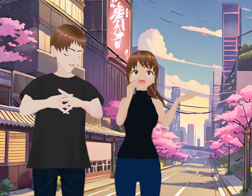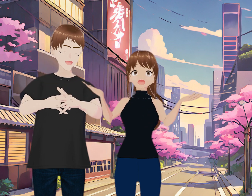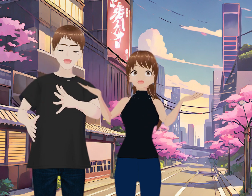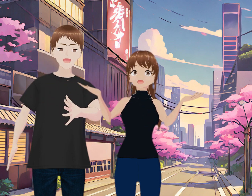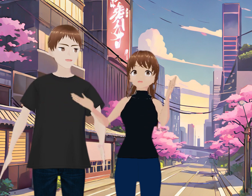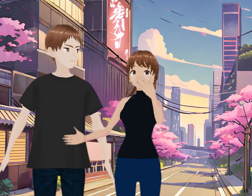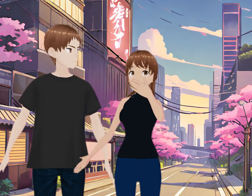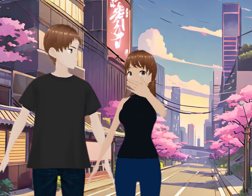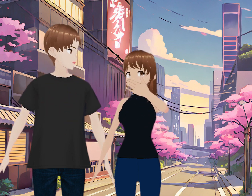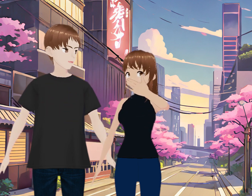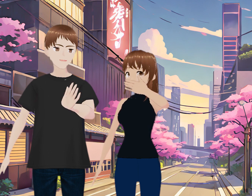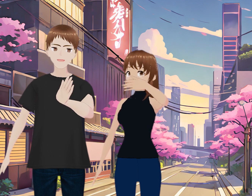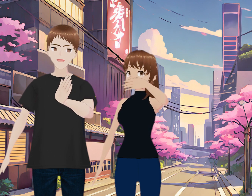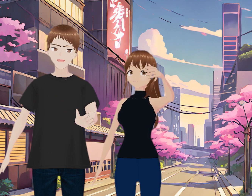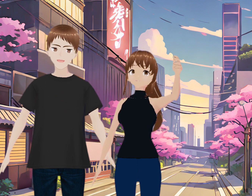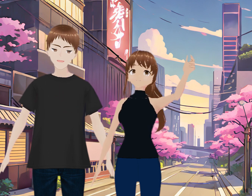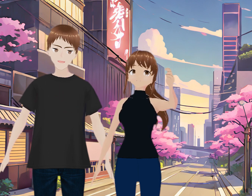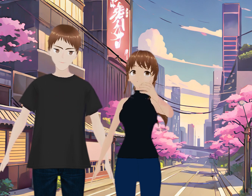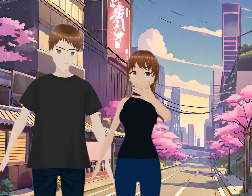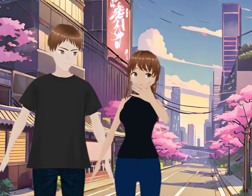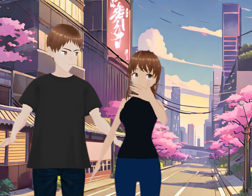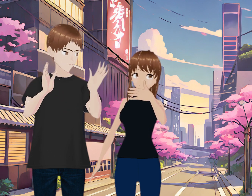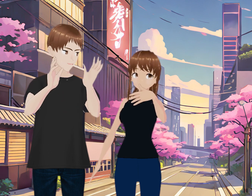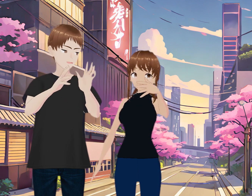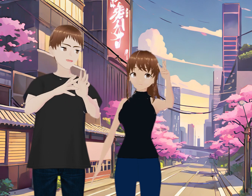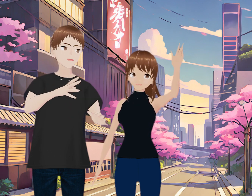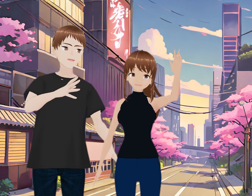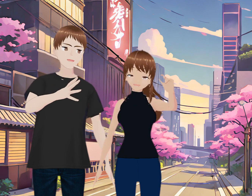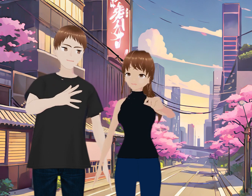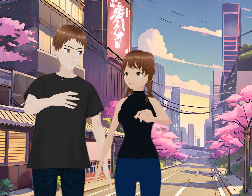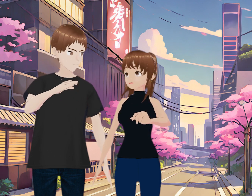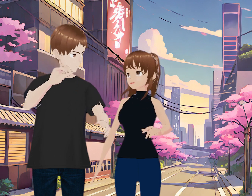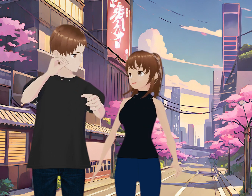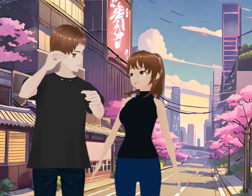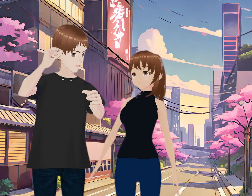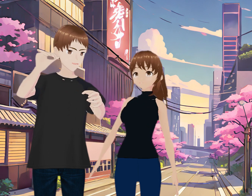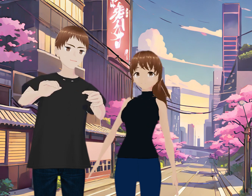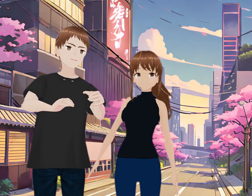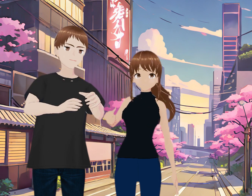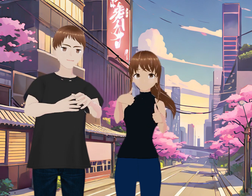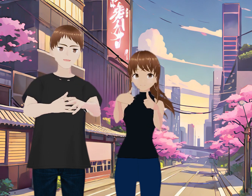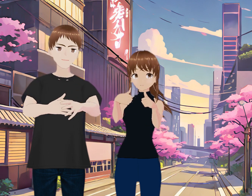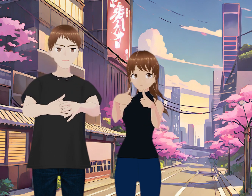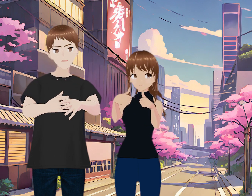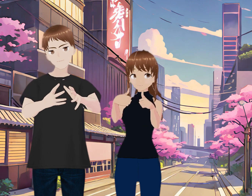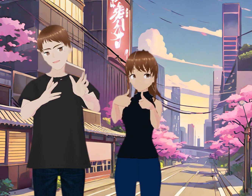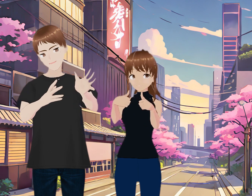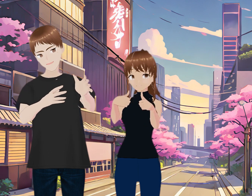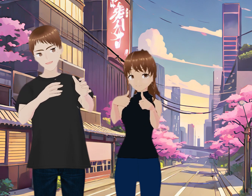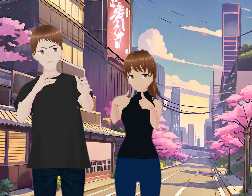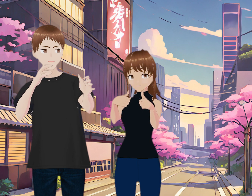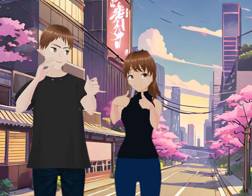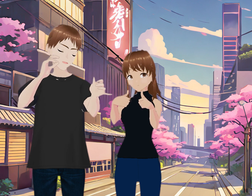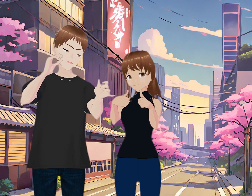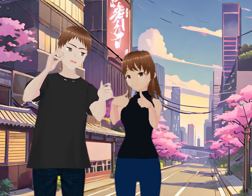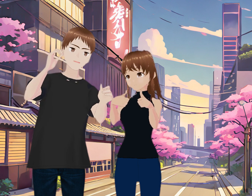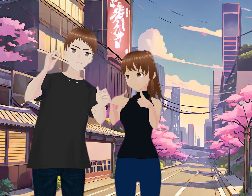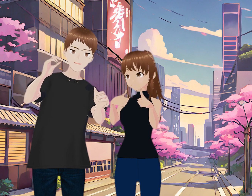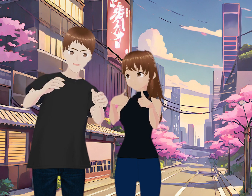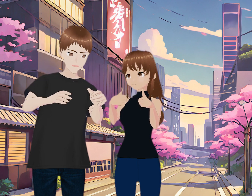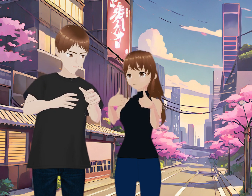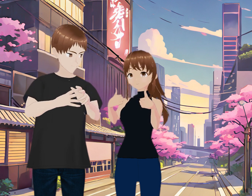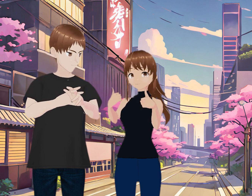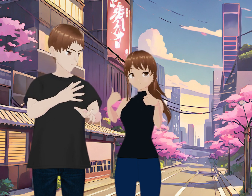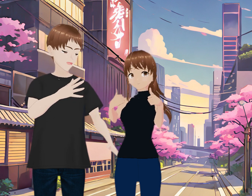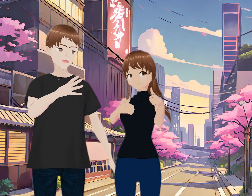superproductora Blanca Blanca La Nuclear Wolf Gracias a ellos Que están en esos niveles A nuestros coproductores Como Danizadia Como el buen